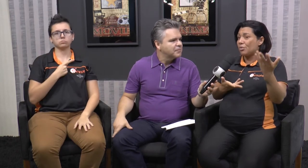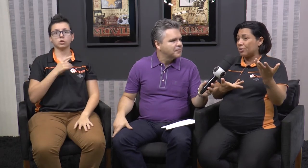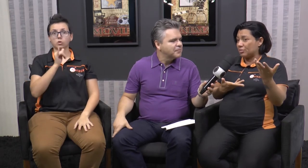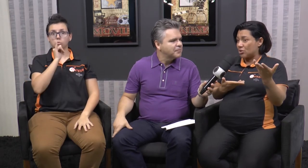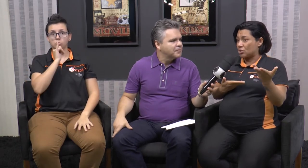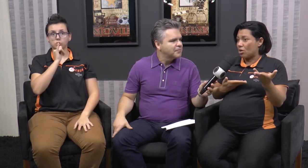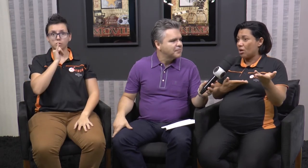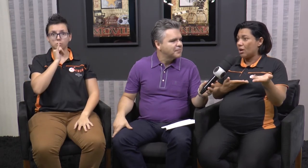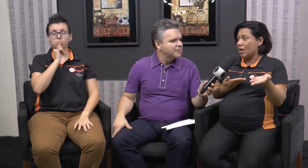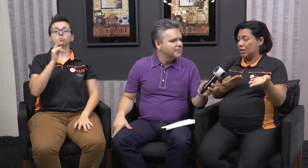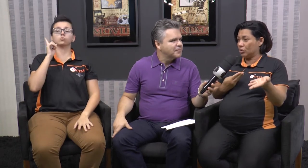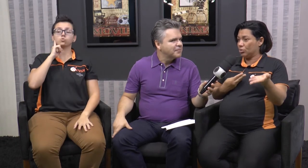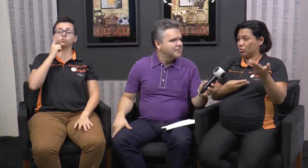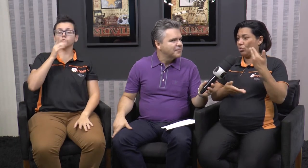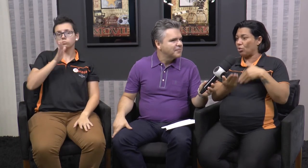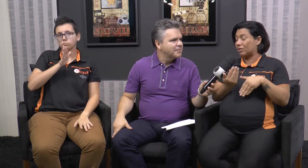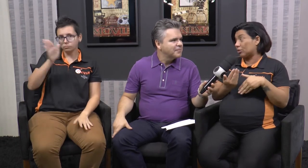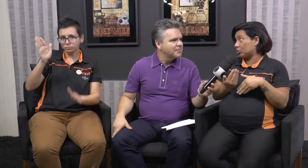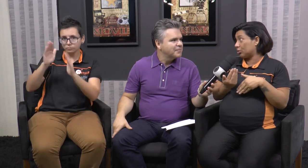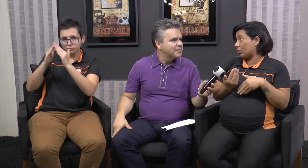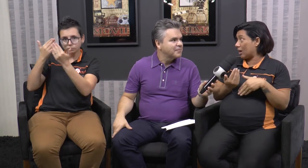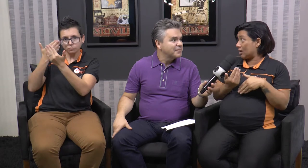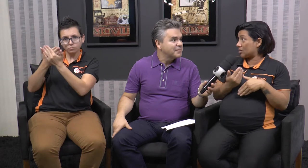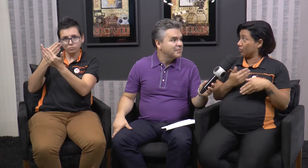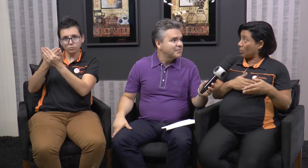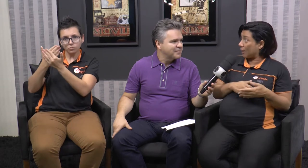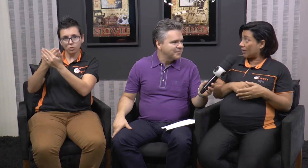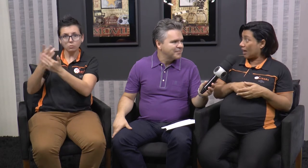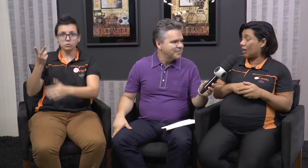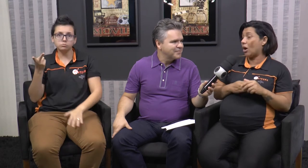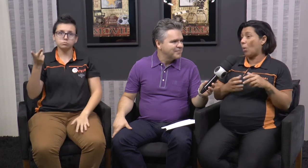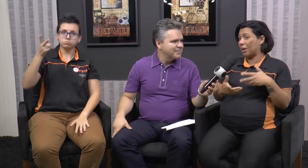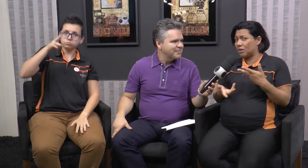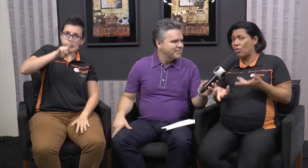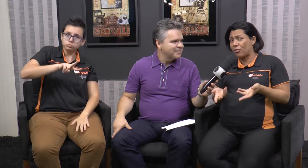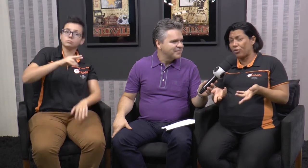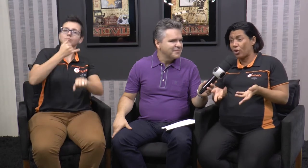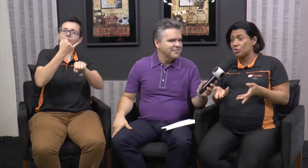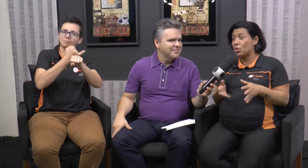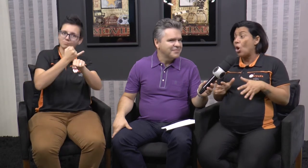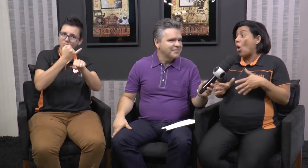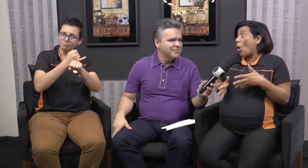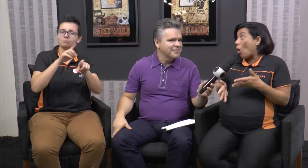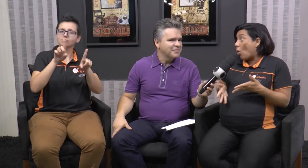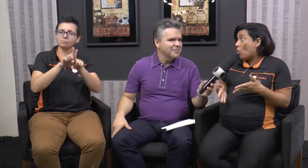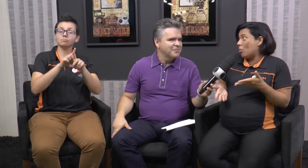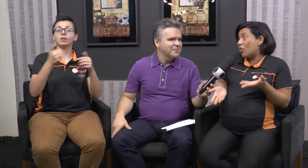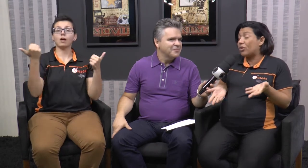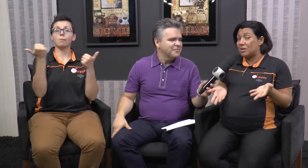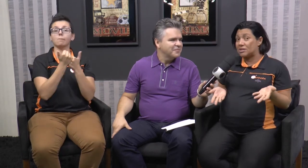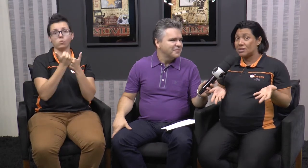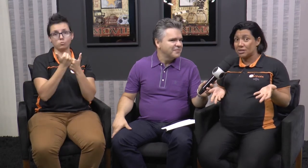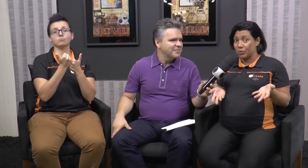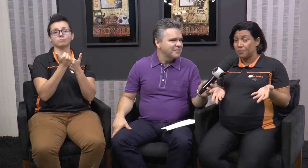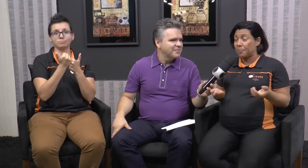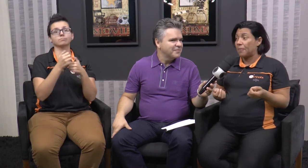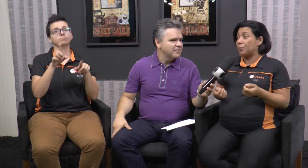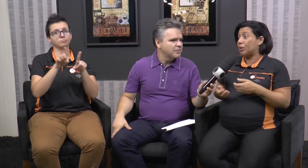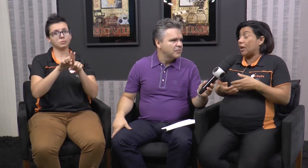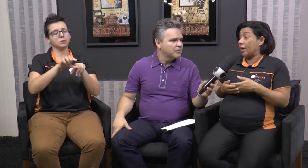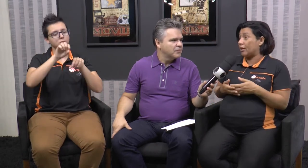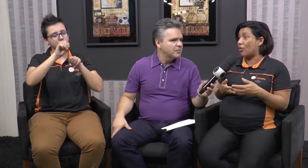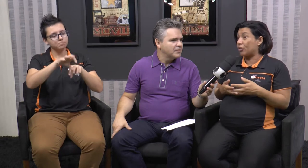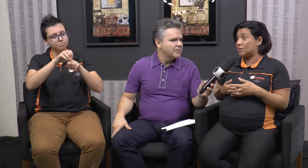eles vão na escola, no contraturno, eles vão pra Integra, pra ter um reforço ou uma alfabetização.